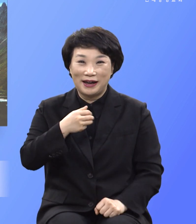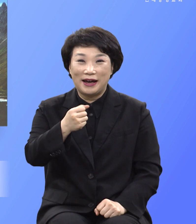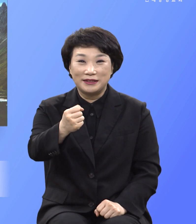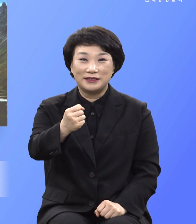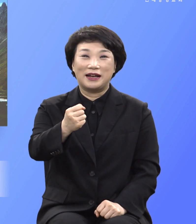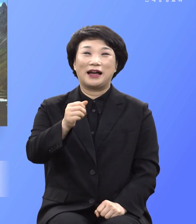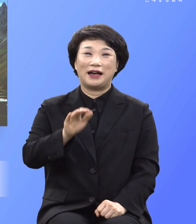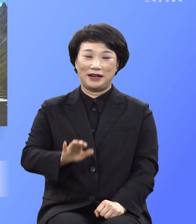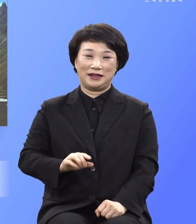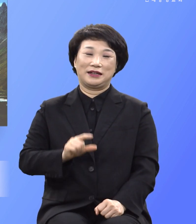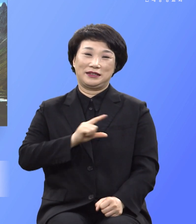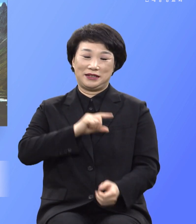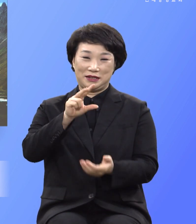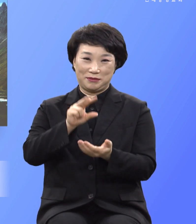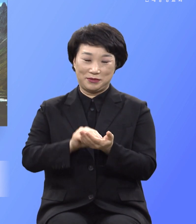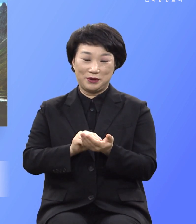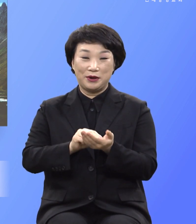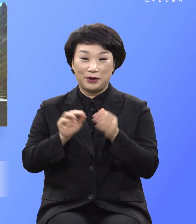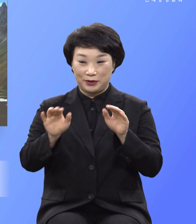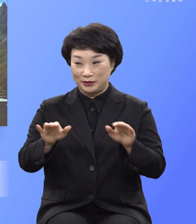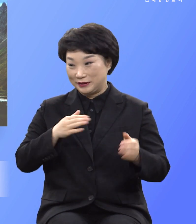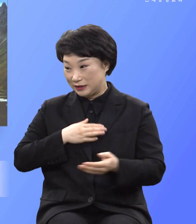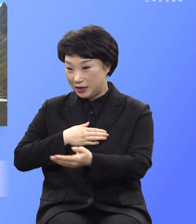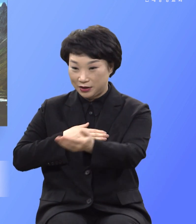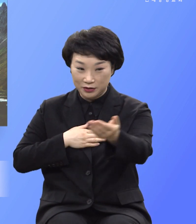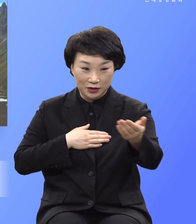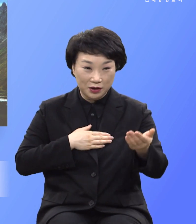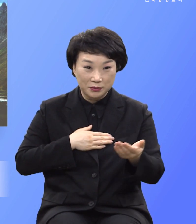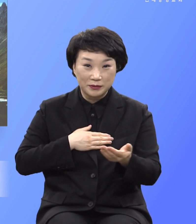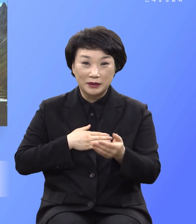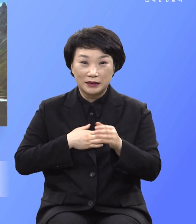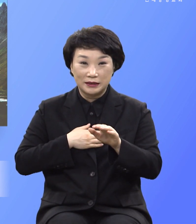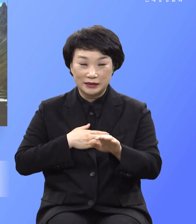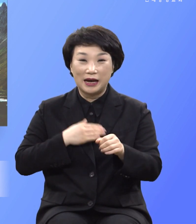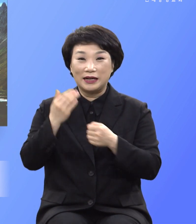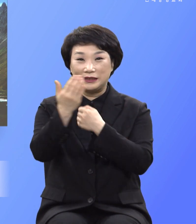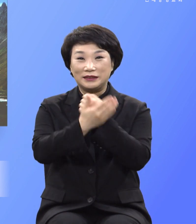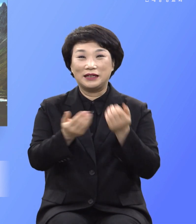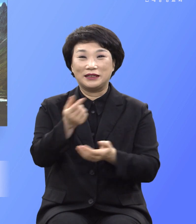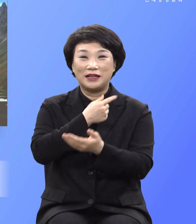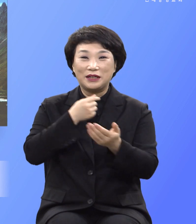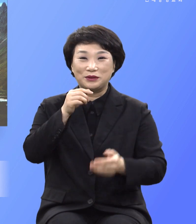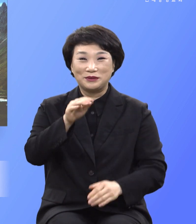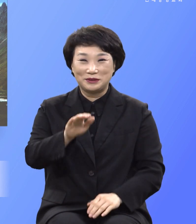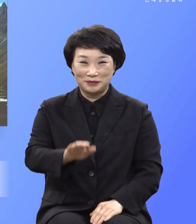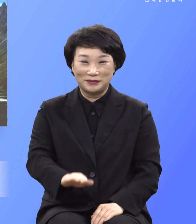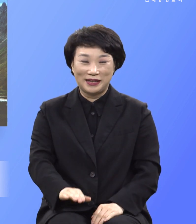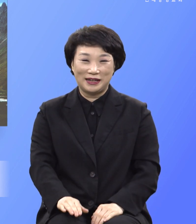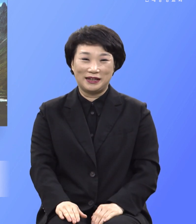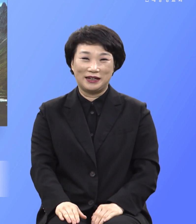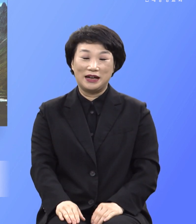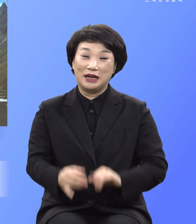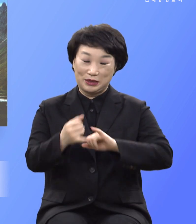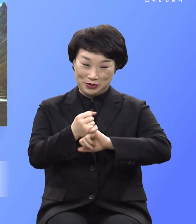이와 같은 제목으로 은혜를 꼭 여러분의 것으로